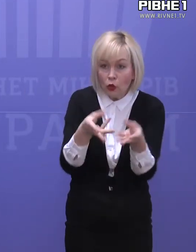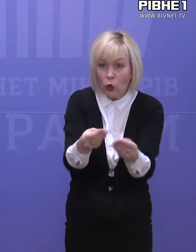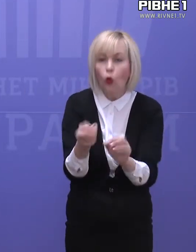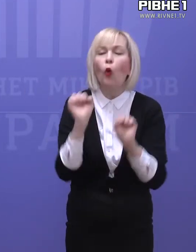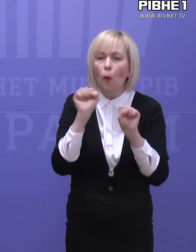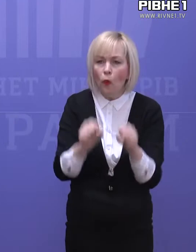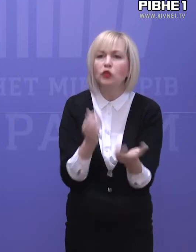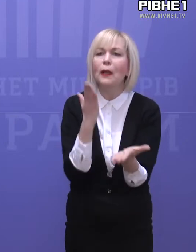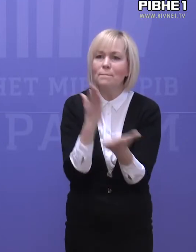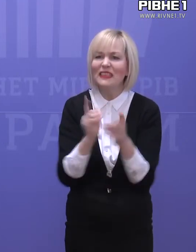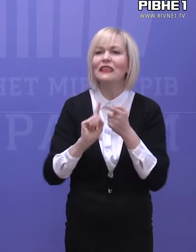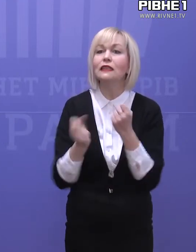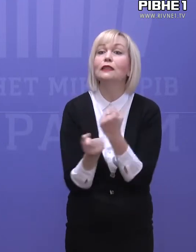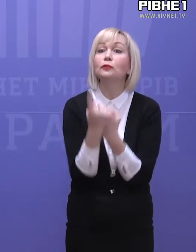збутника інфекційної хвороби. перегляд!